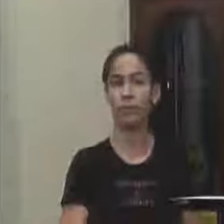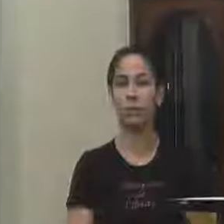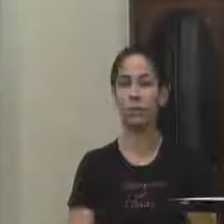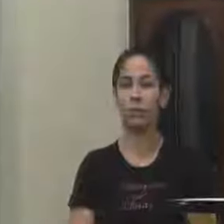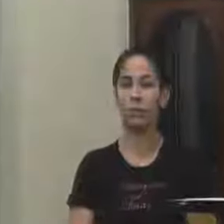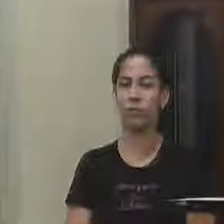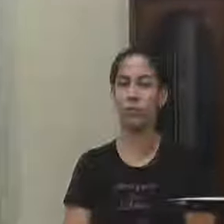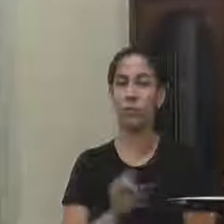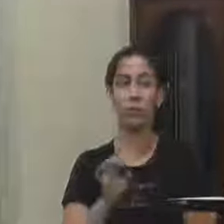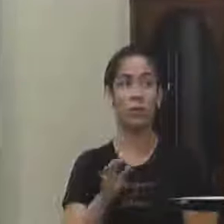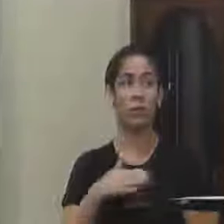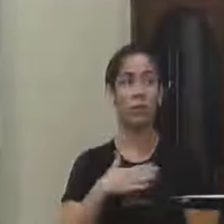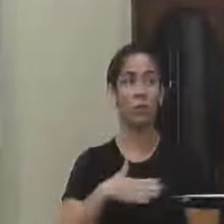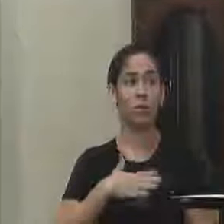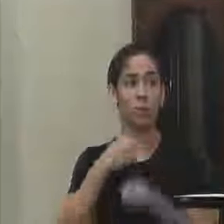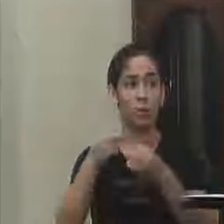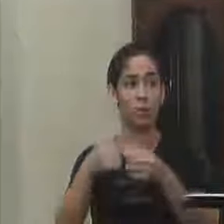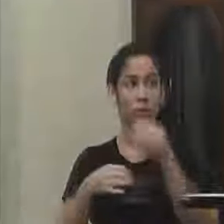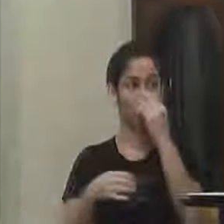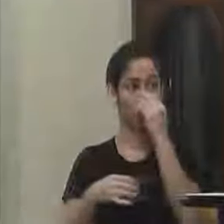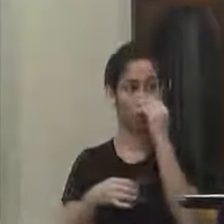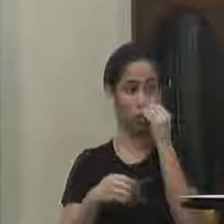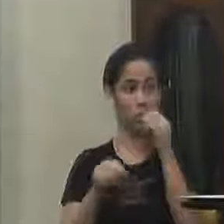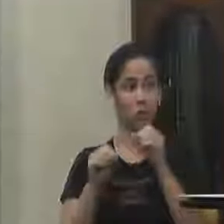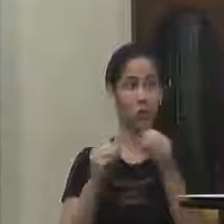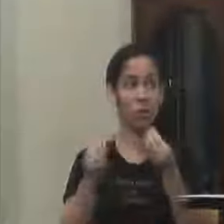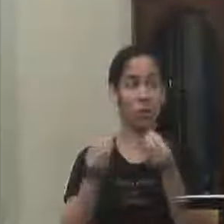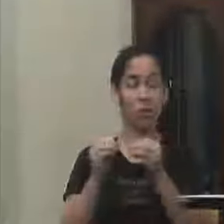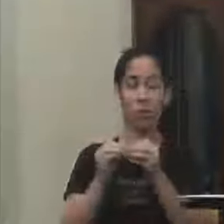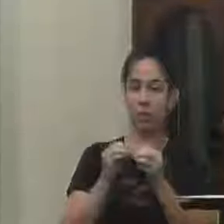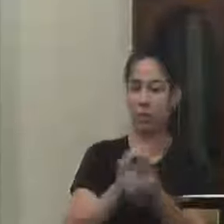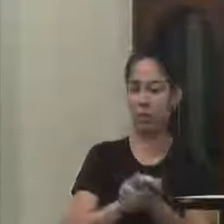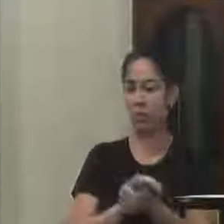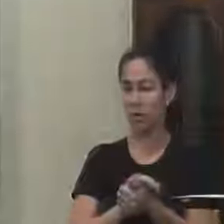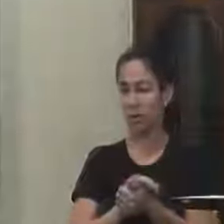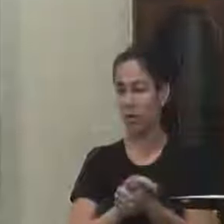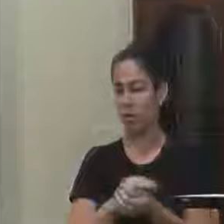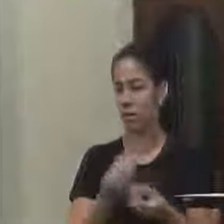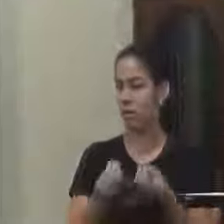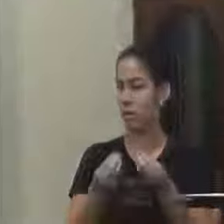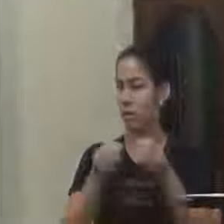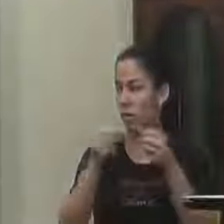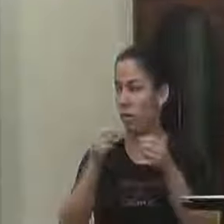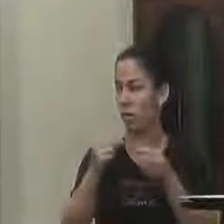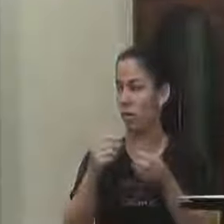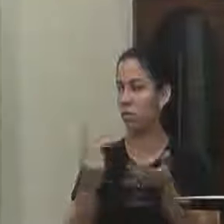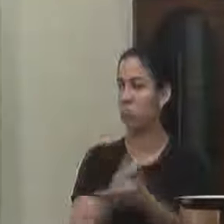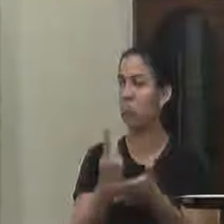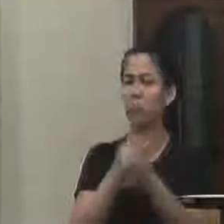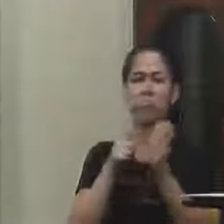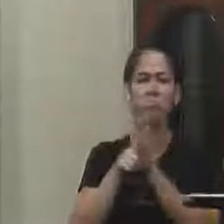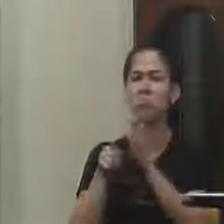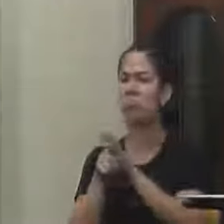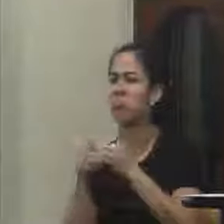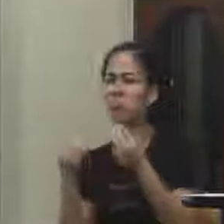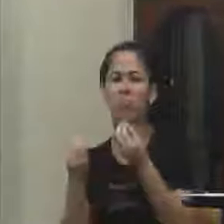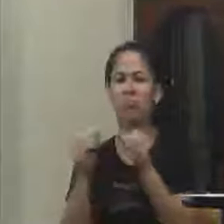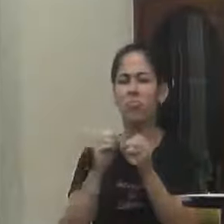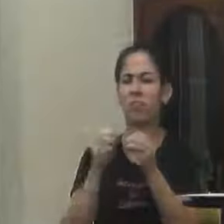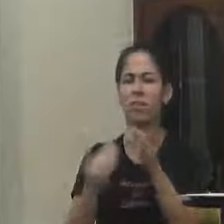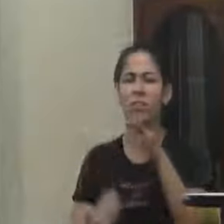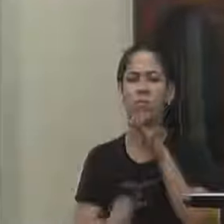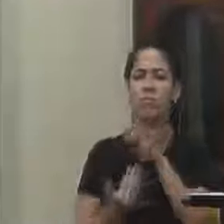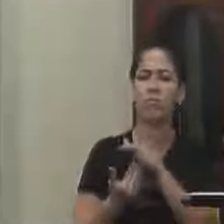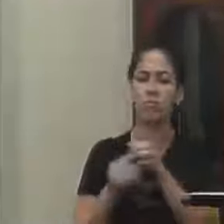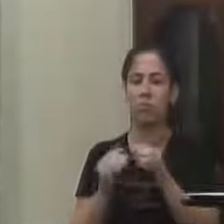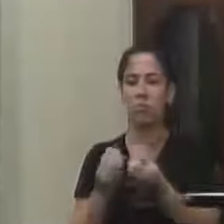E eu só gostaria de um esclarecimento, como vai ser conduzido, se as perguntas acontecem concomitantemente ou se, no final,